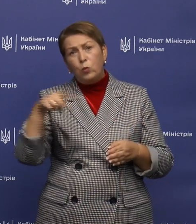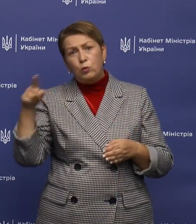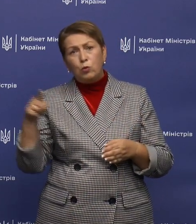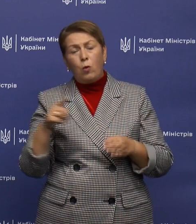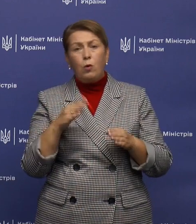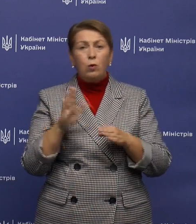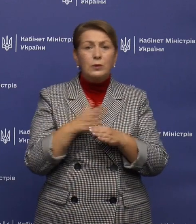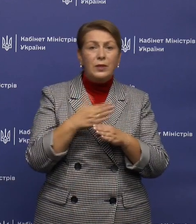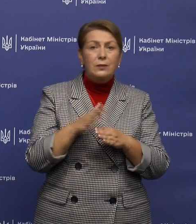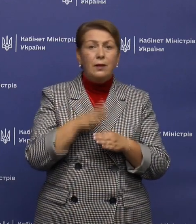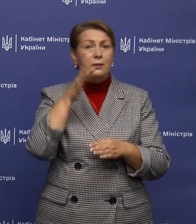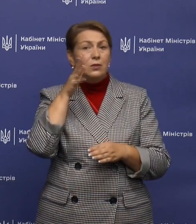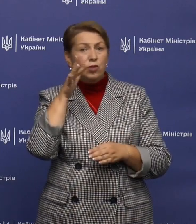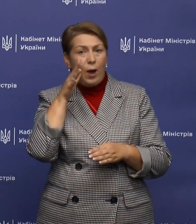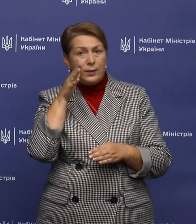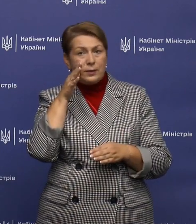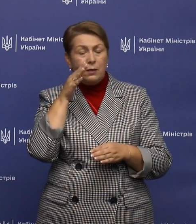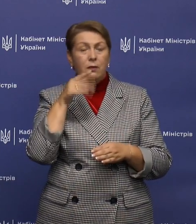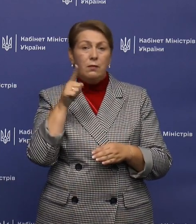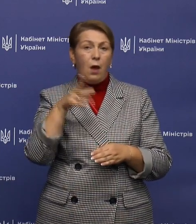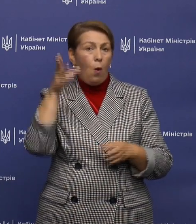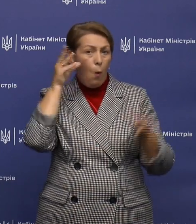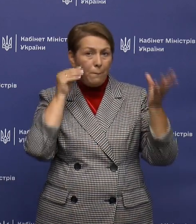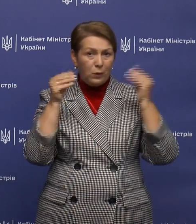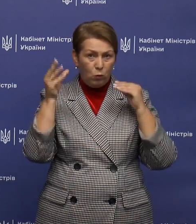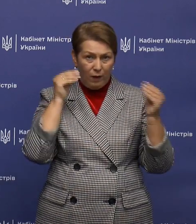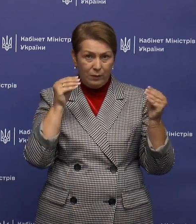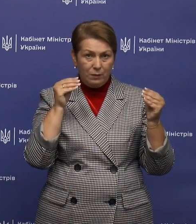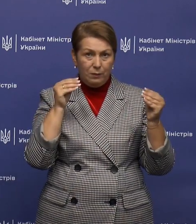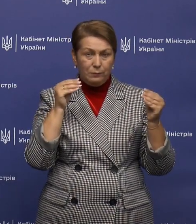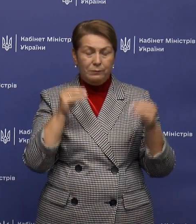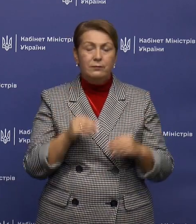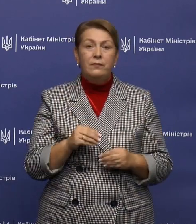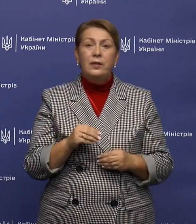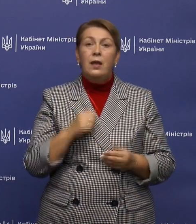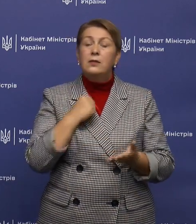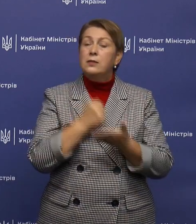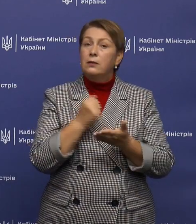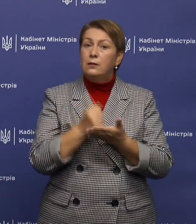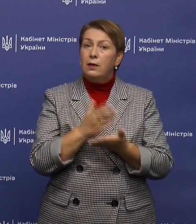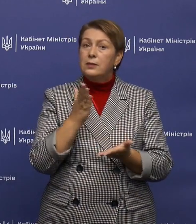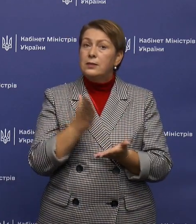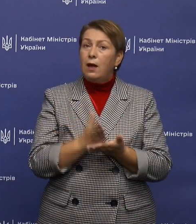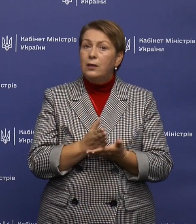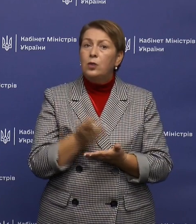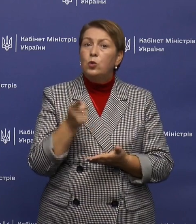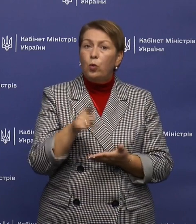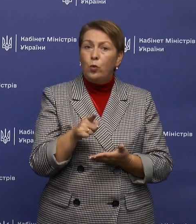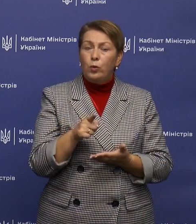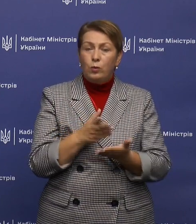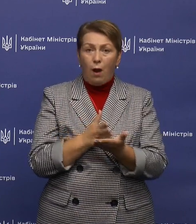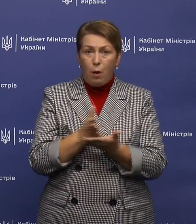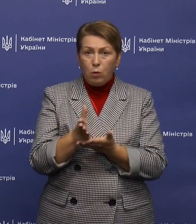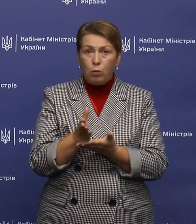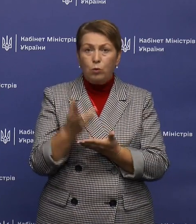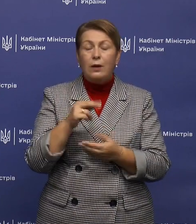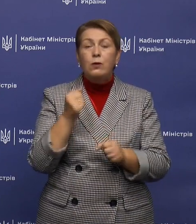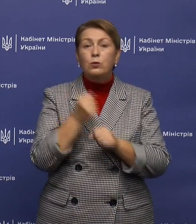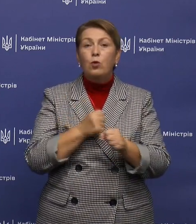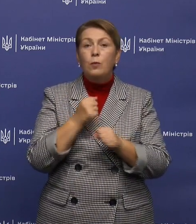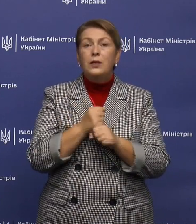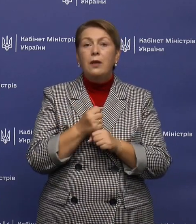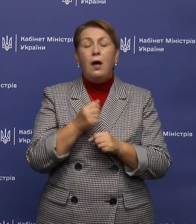навчальний час та їх обонування. Стандарт стане тією рамкою для розроблення